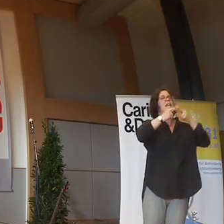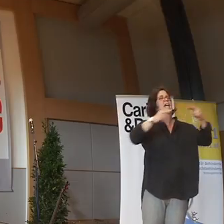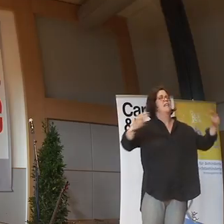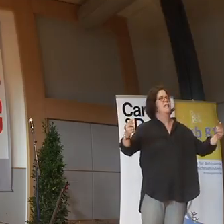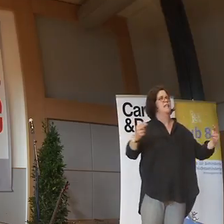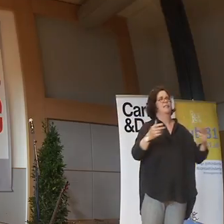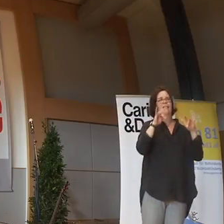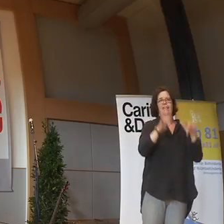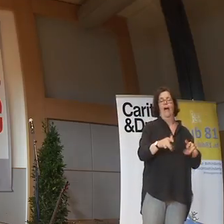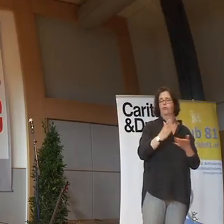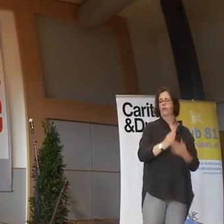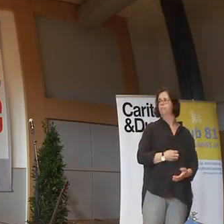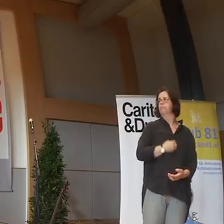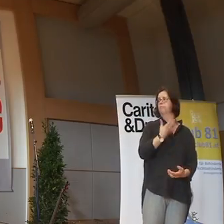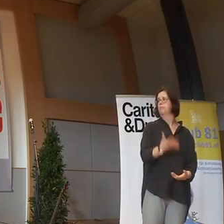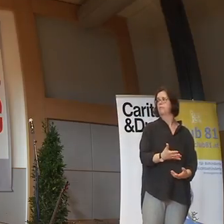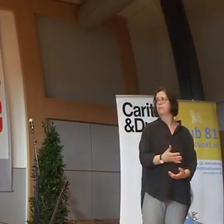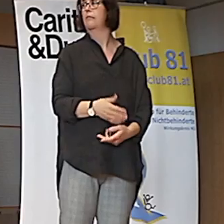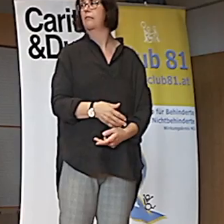Urinstinkt. Dieser.